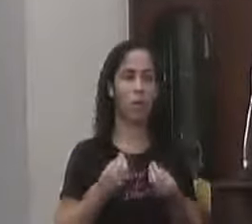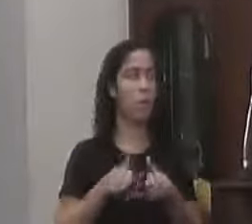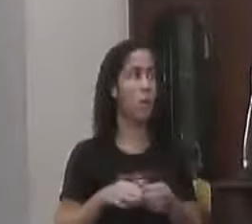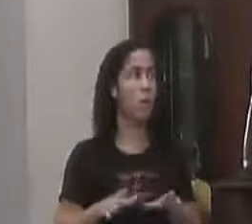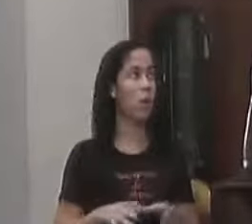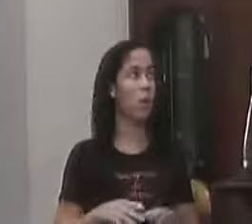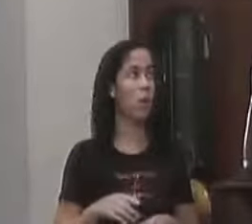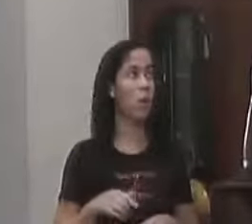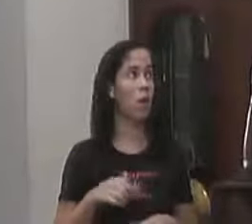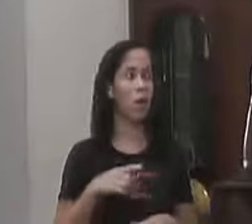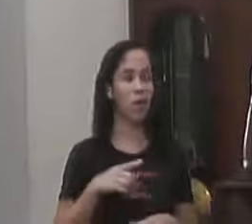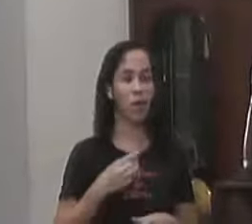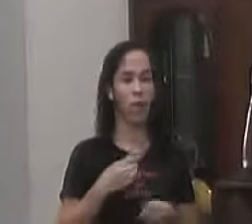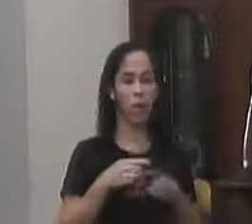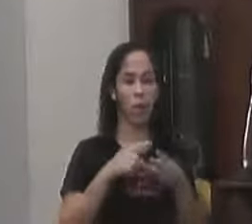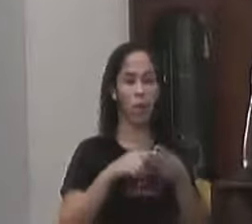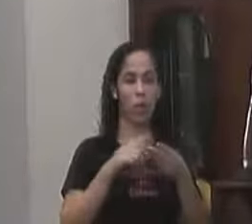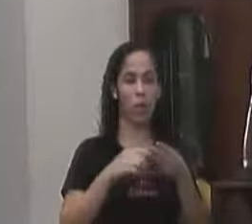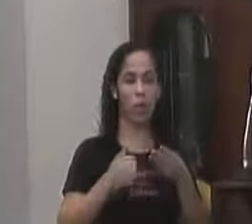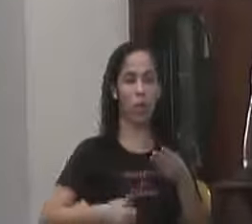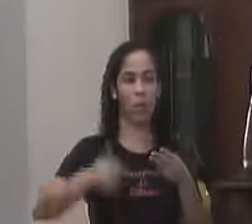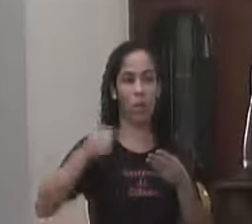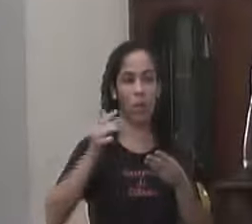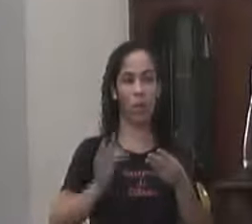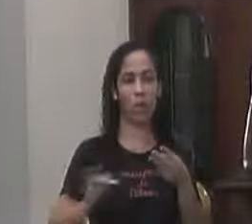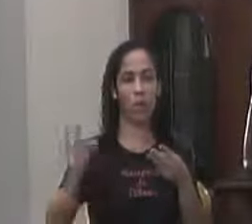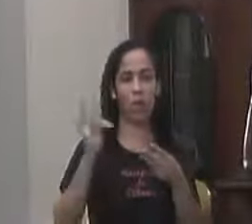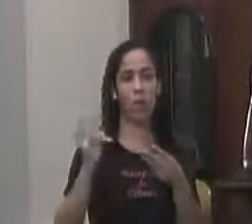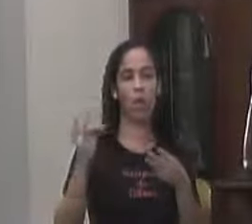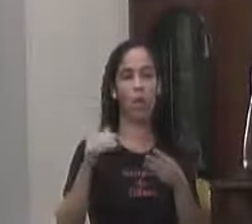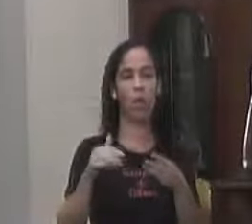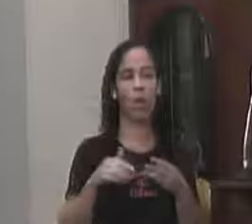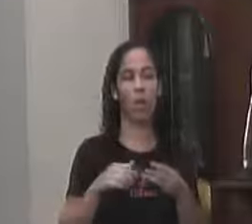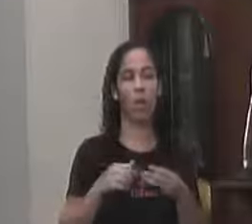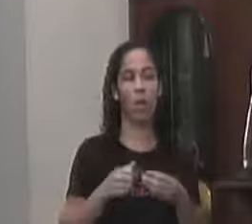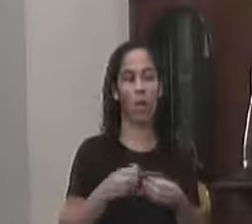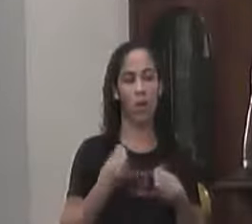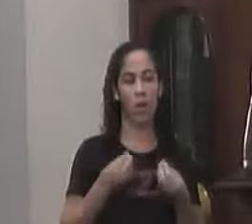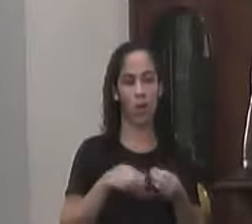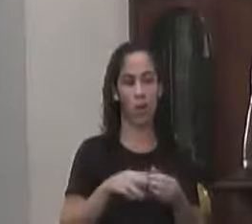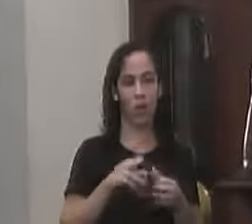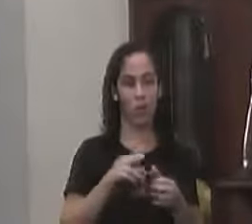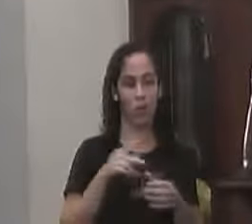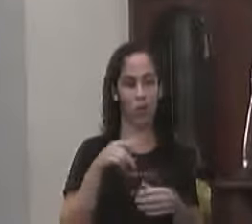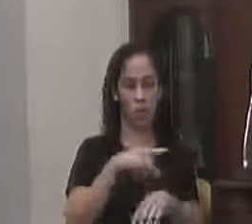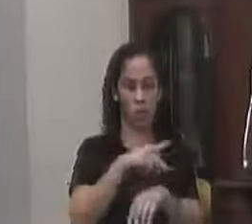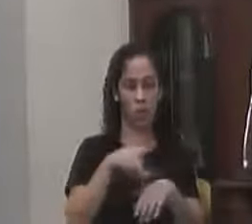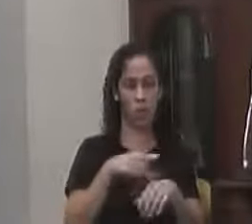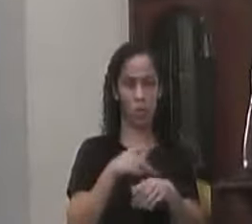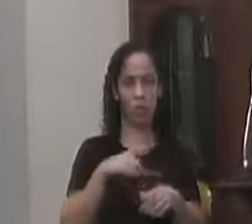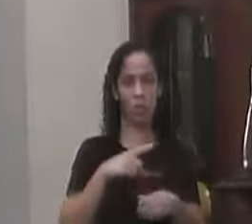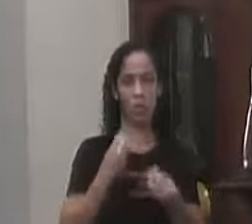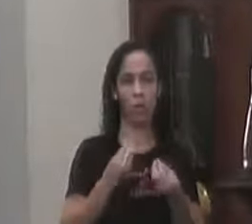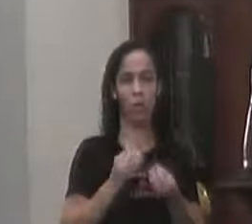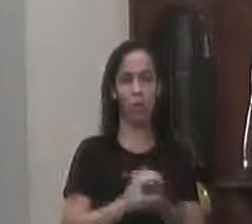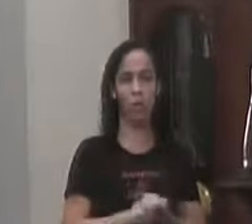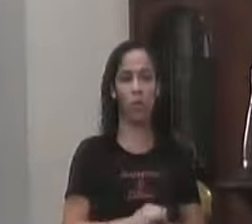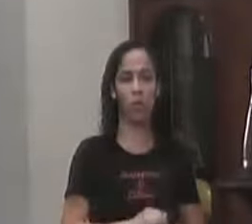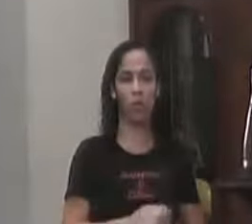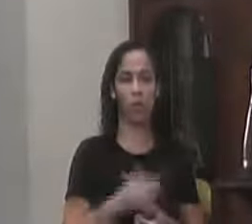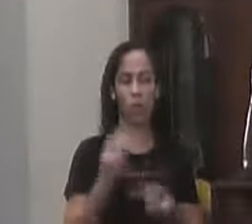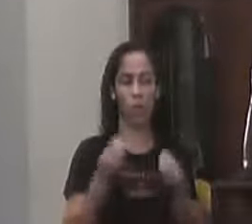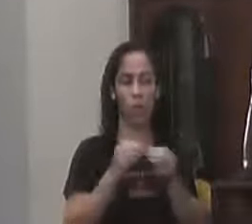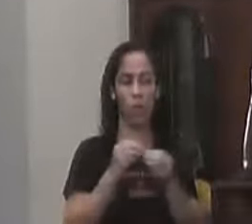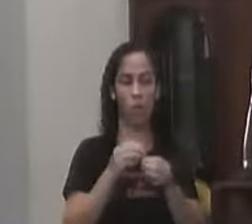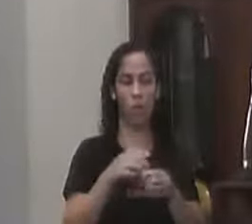De ter a terceira Melhor faculdade Privada De medicina Do país Nós temos Um corpo